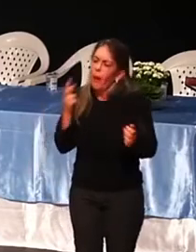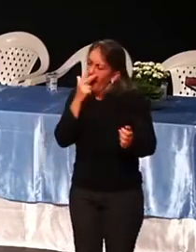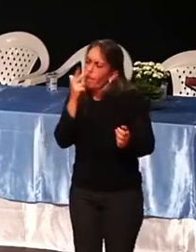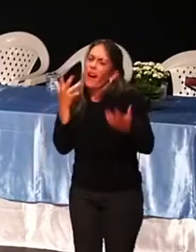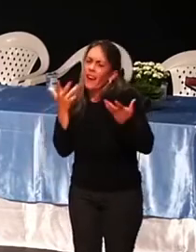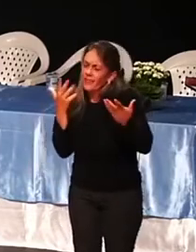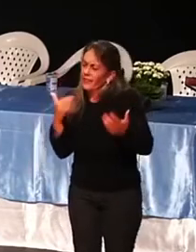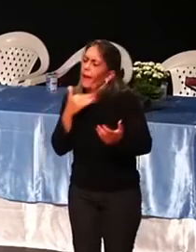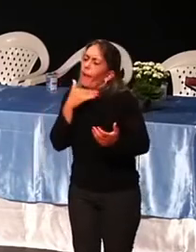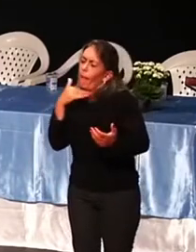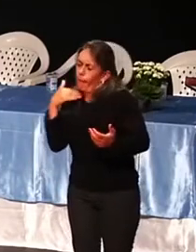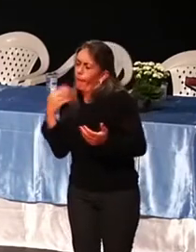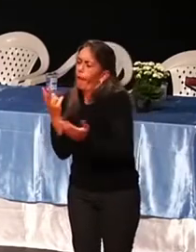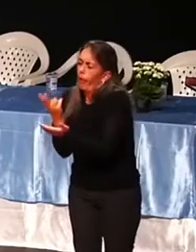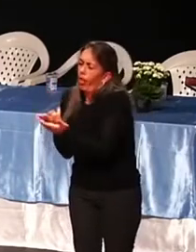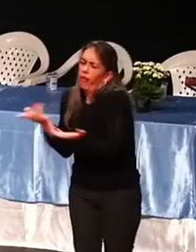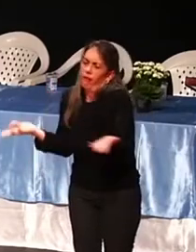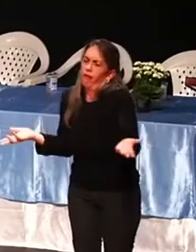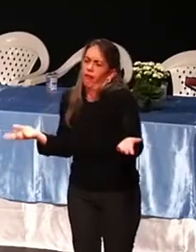um dia, né?